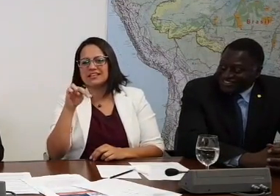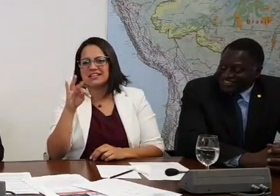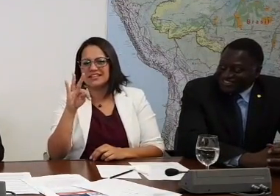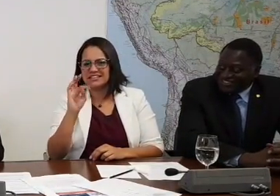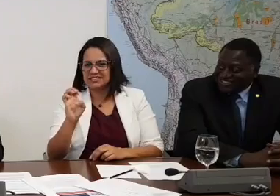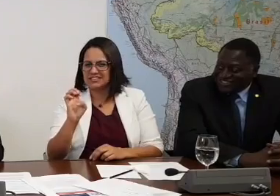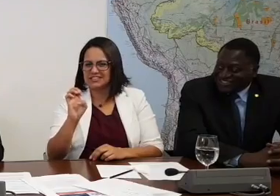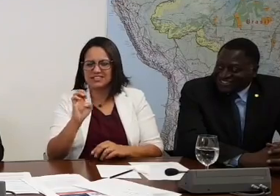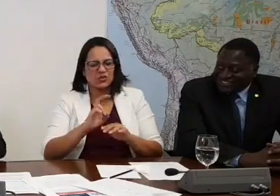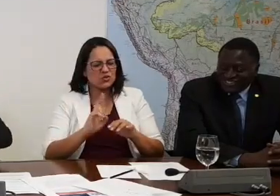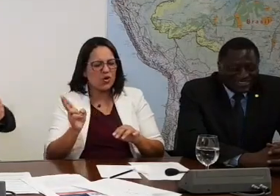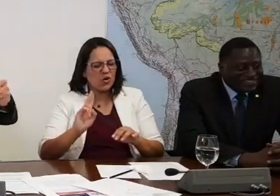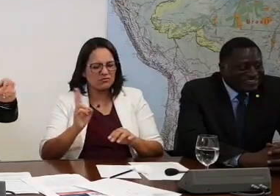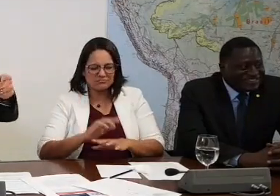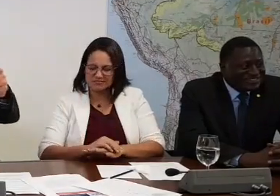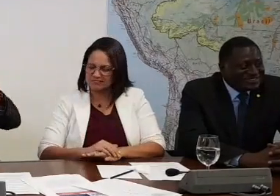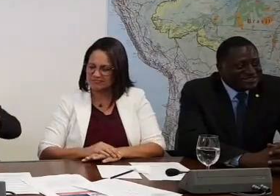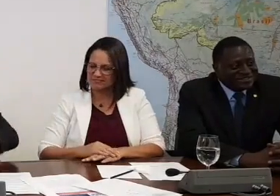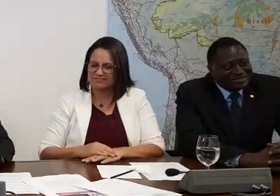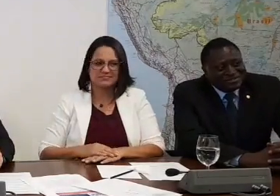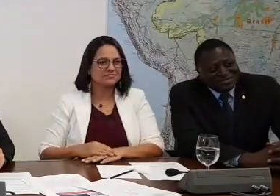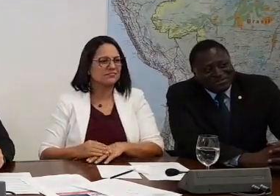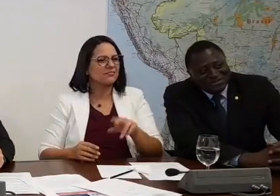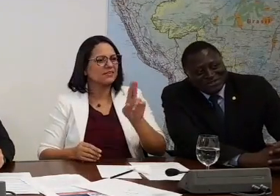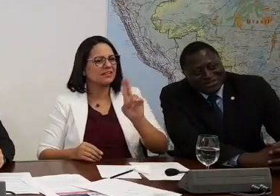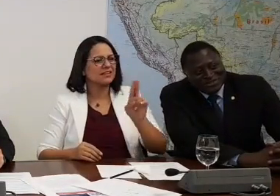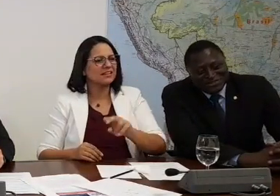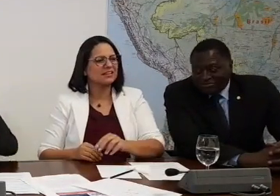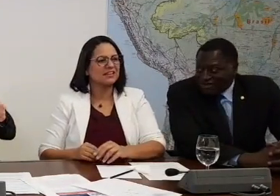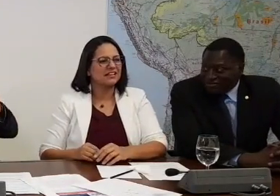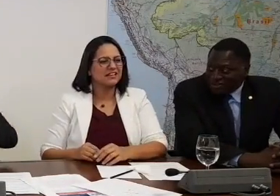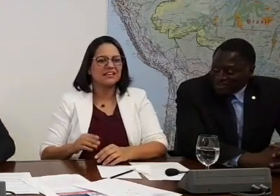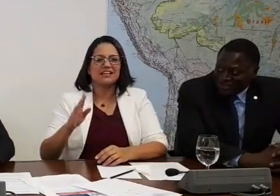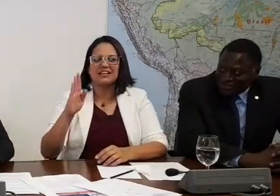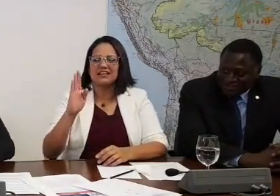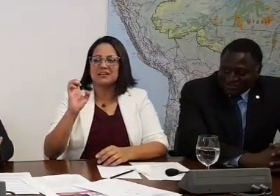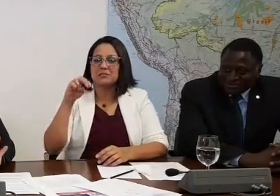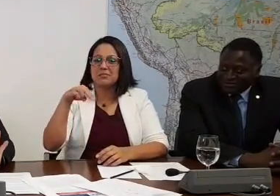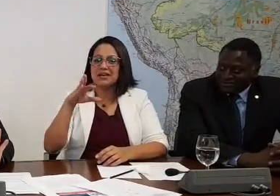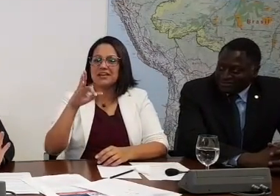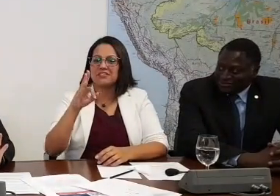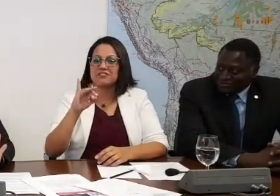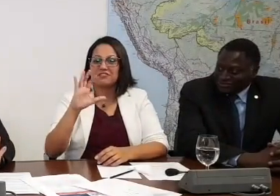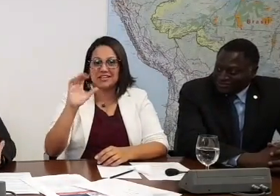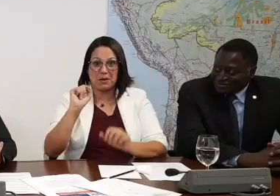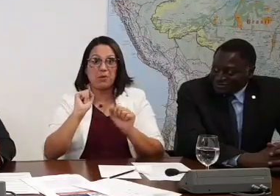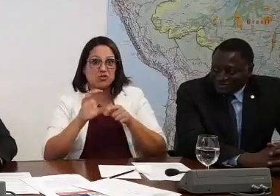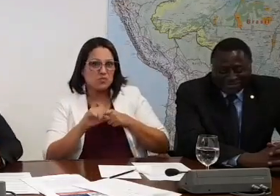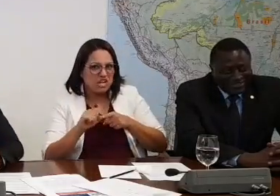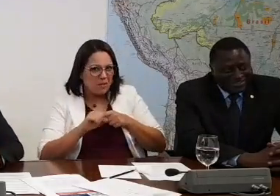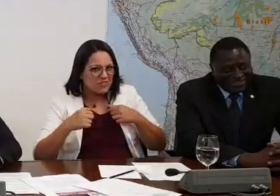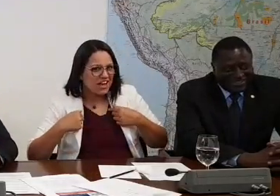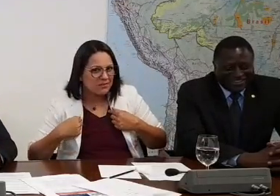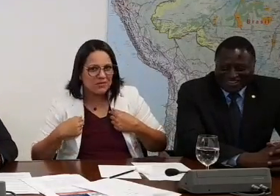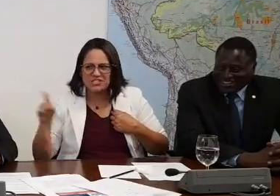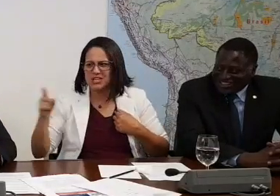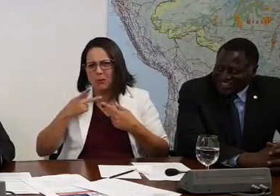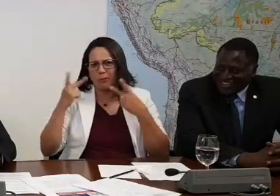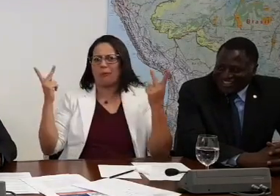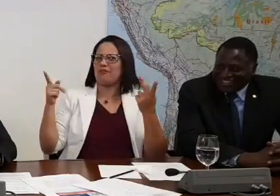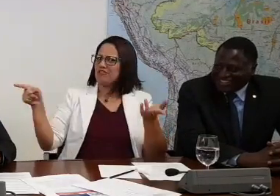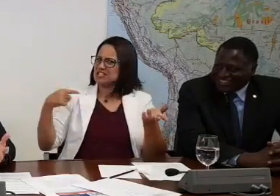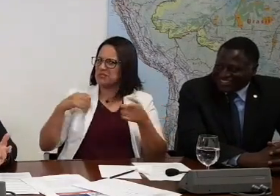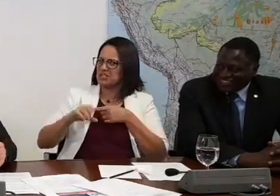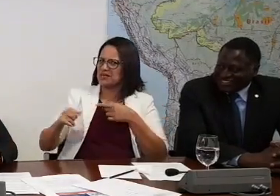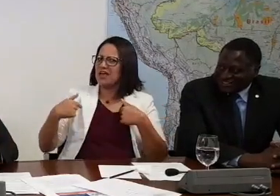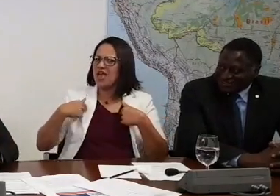O subtenente... Como é que é o nome? Como nome? O Tu me vem pica? Ele podia até estar puxando meu saco. É você não, pô. Tá certo. Eu